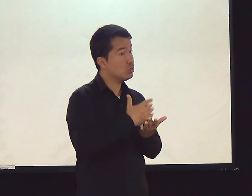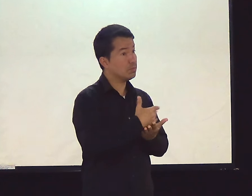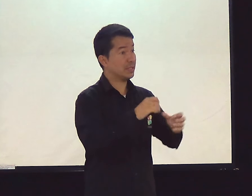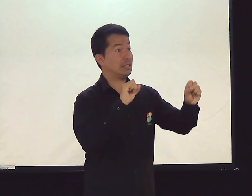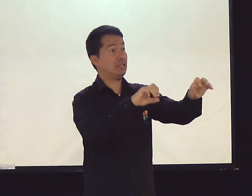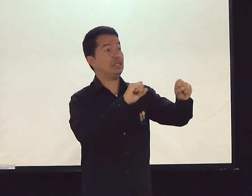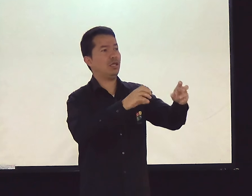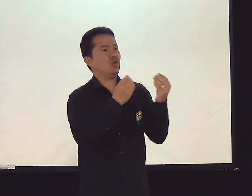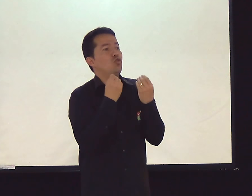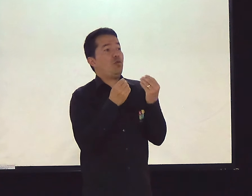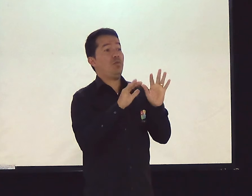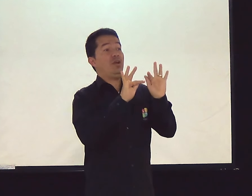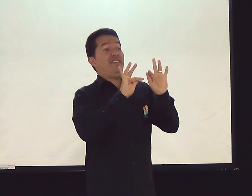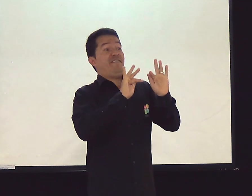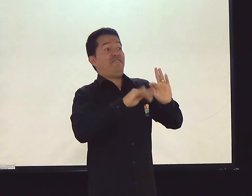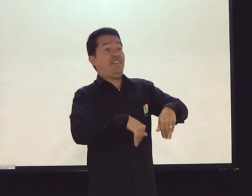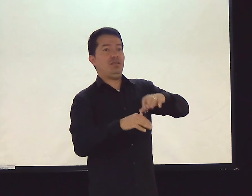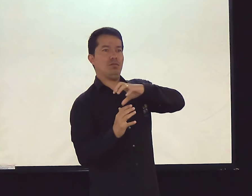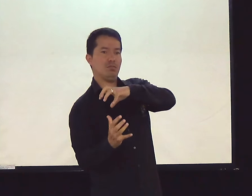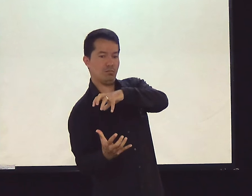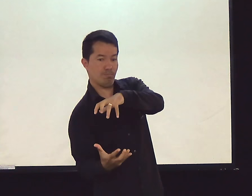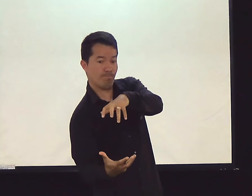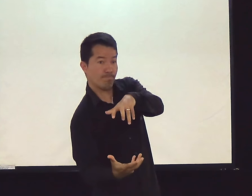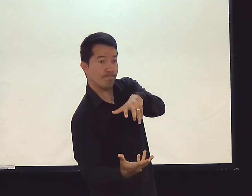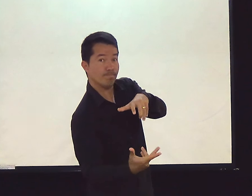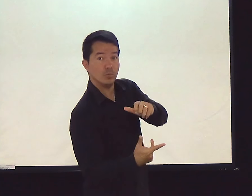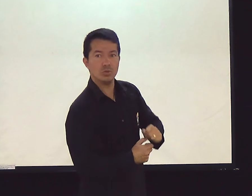Jesus começa a falar como que será esse fim do mundo.